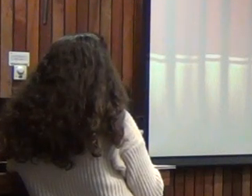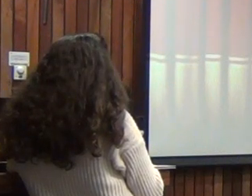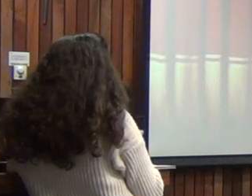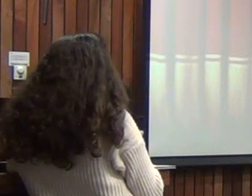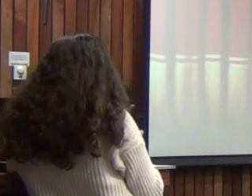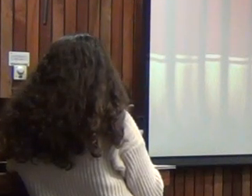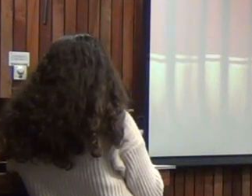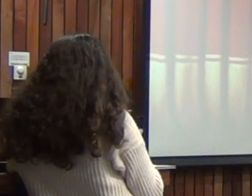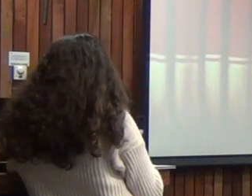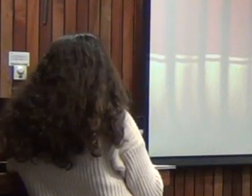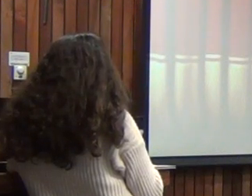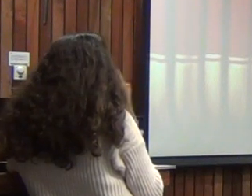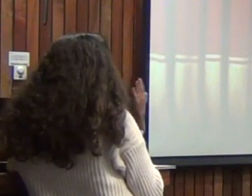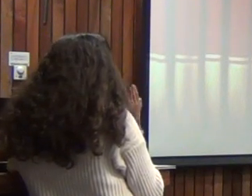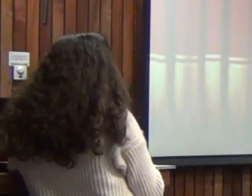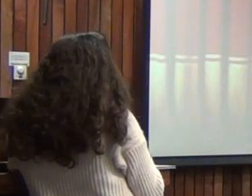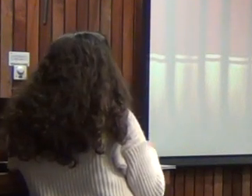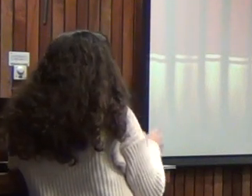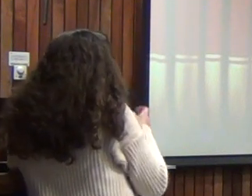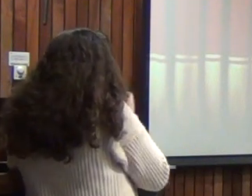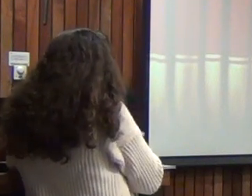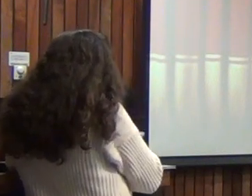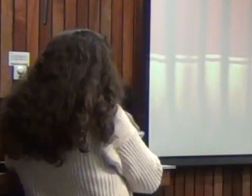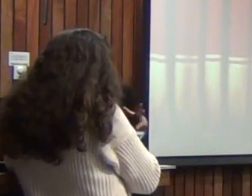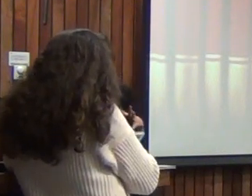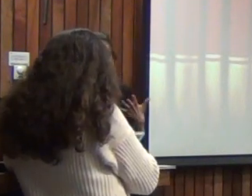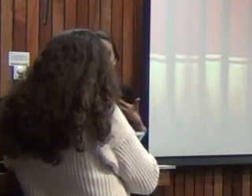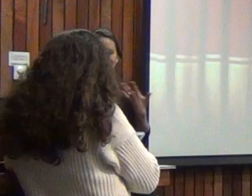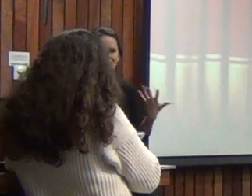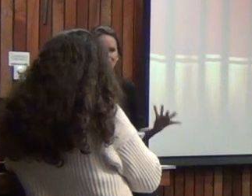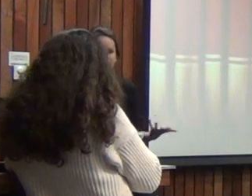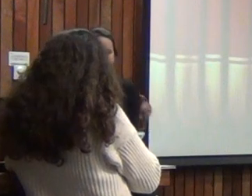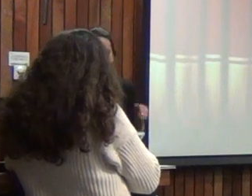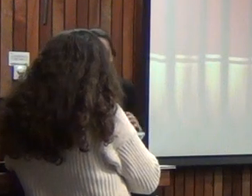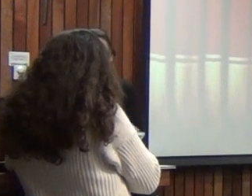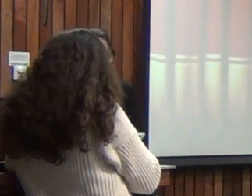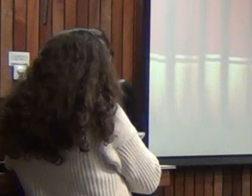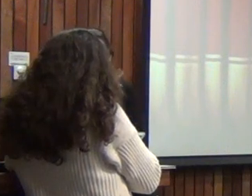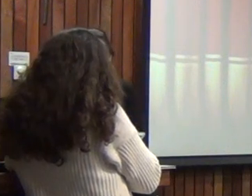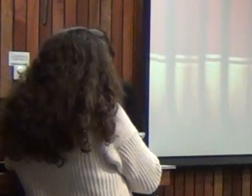psicólogo adquiere un rol definitivamente mucho más activo con esta nueva batería